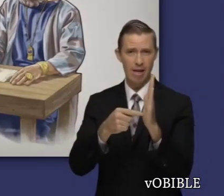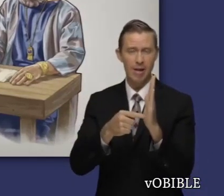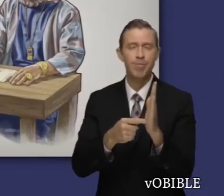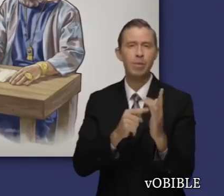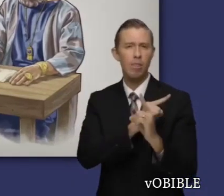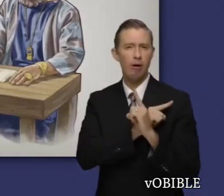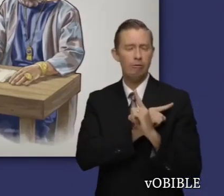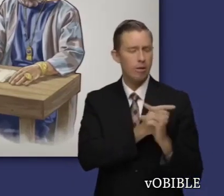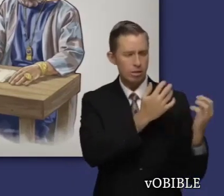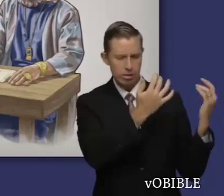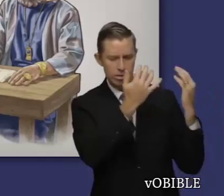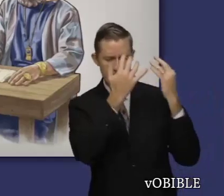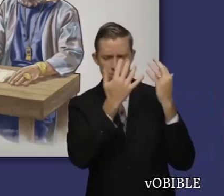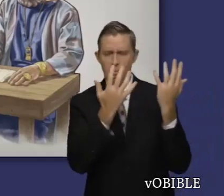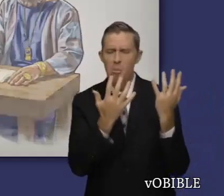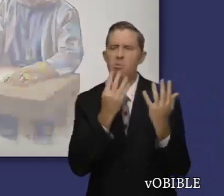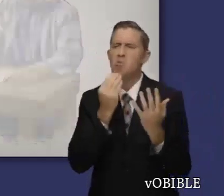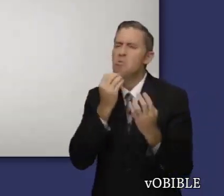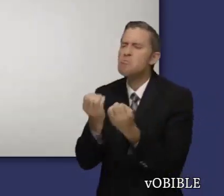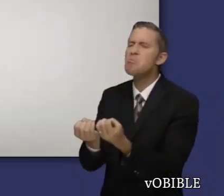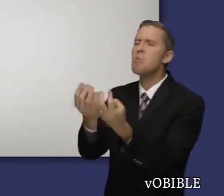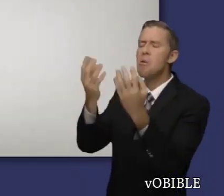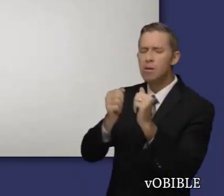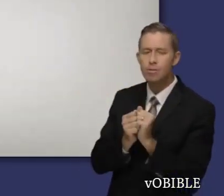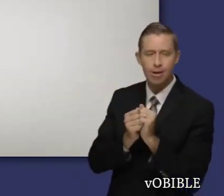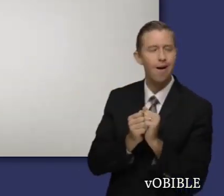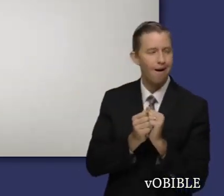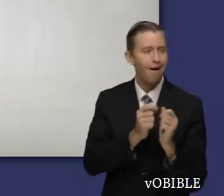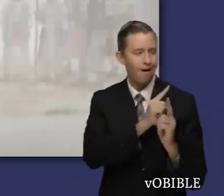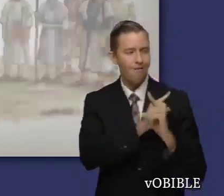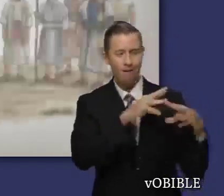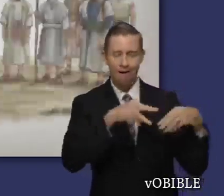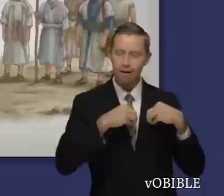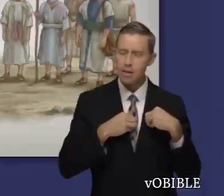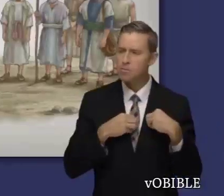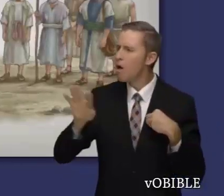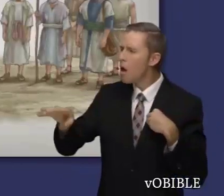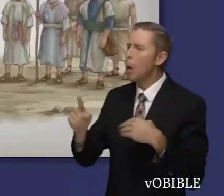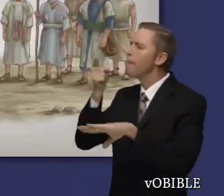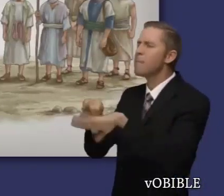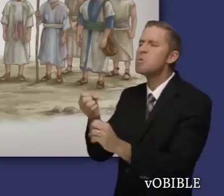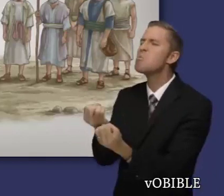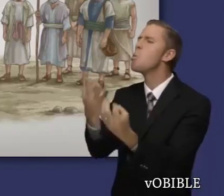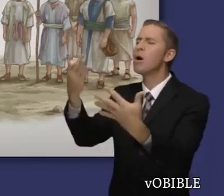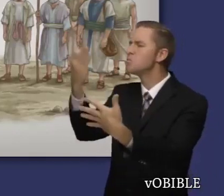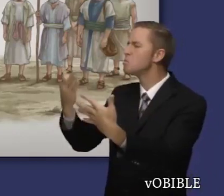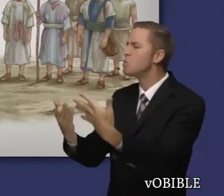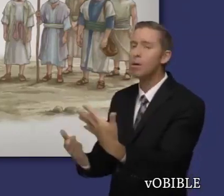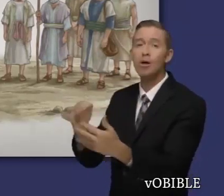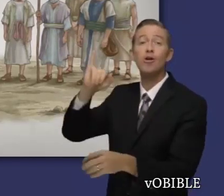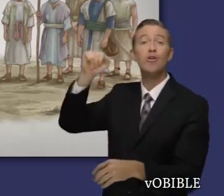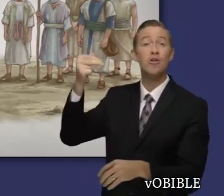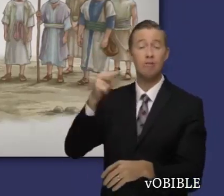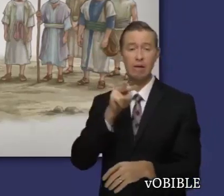palabras estuvieron en mi lengua. En el capítulo 24, alguien convence a David para que haga un censo de la nación.